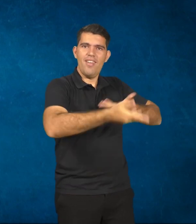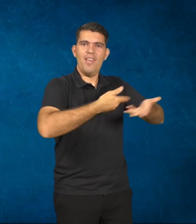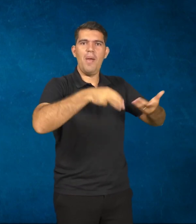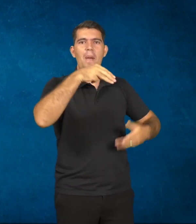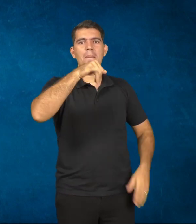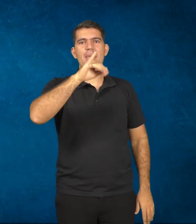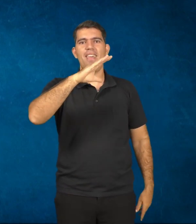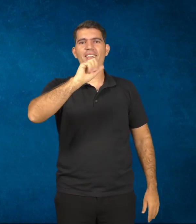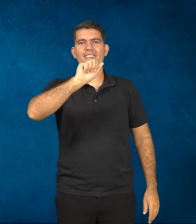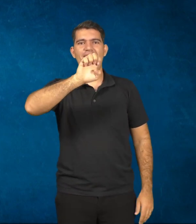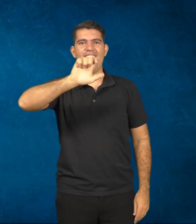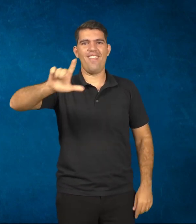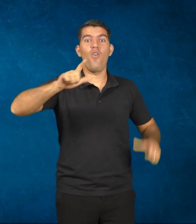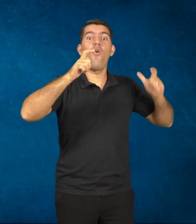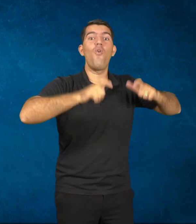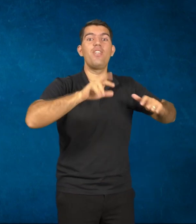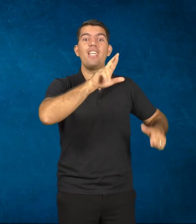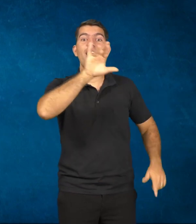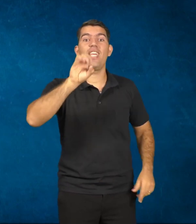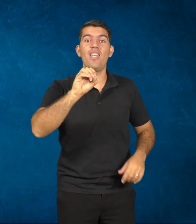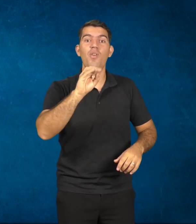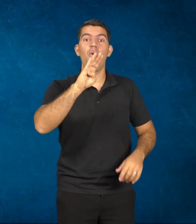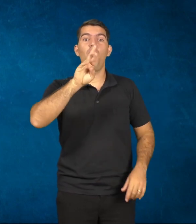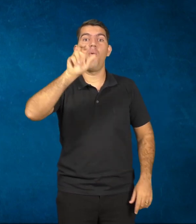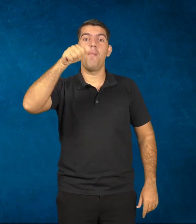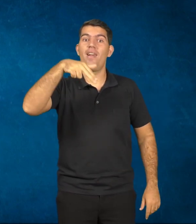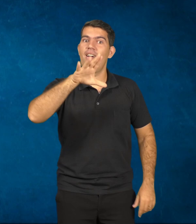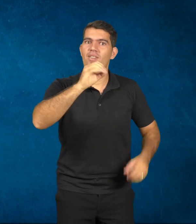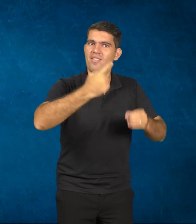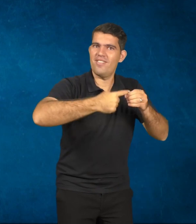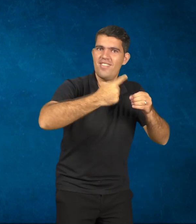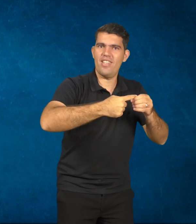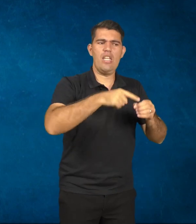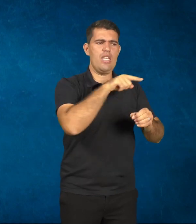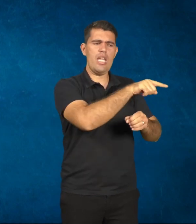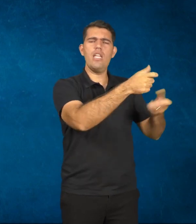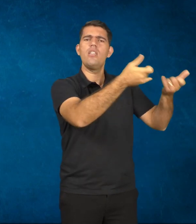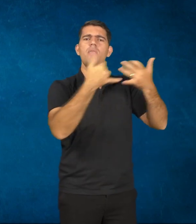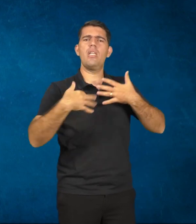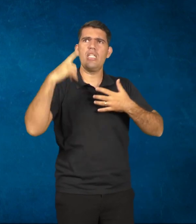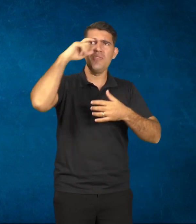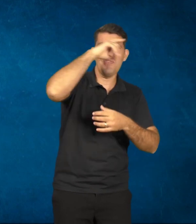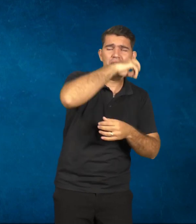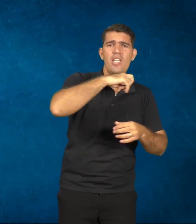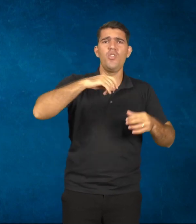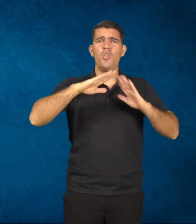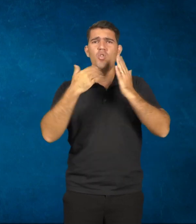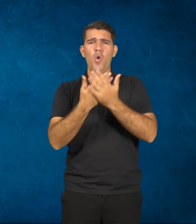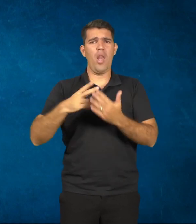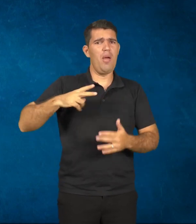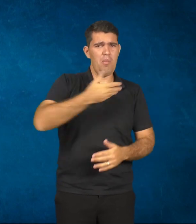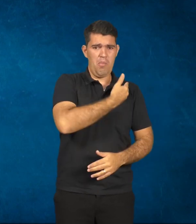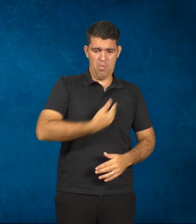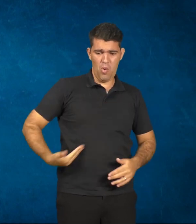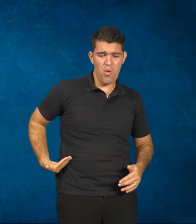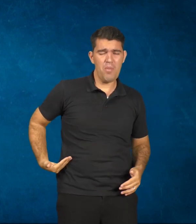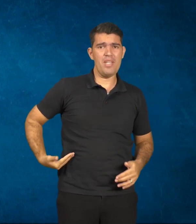aluno direto de Rio Branco. Ele vai contar sobre os desafios de estudar em uma escola pública e também interagir com a internet. E uma